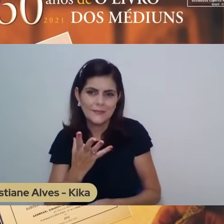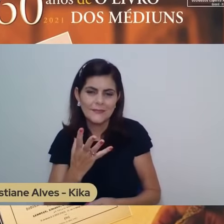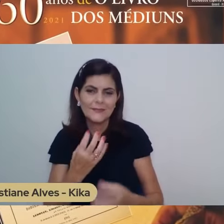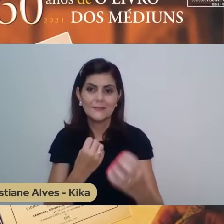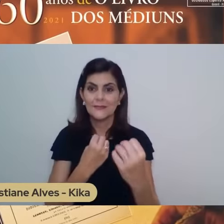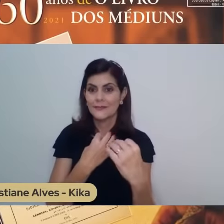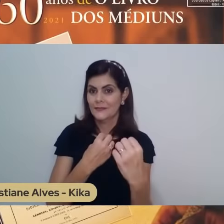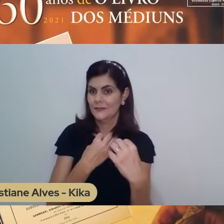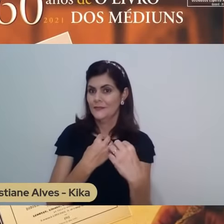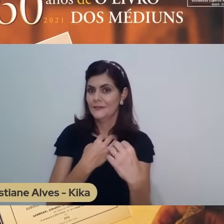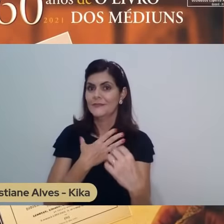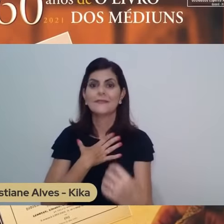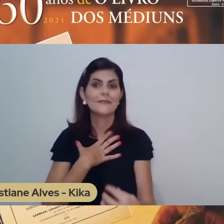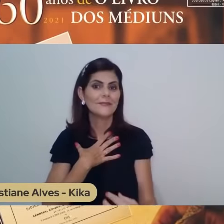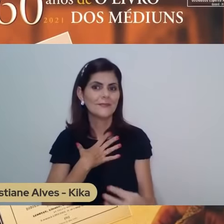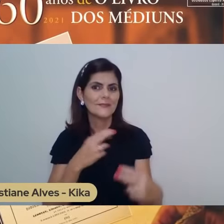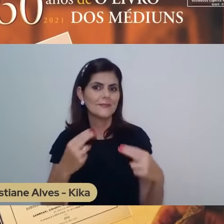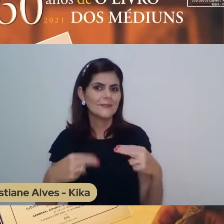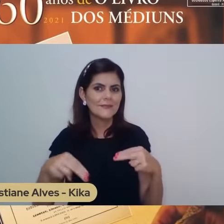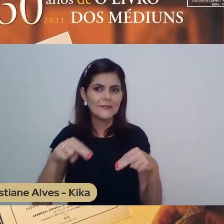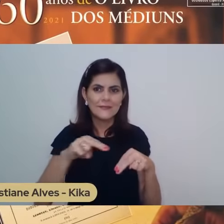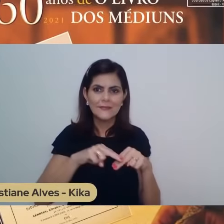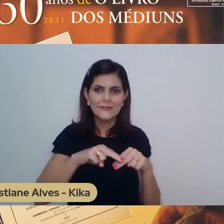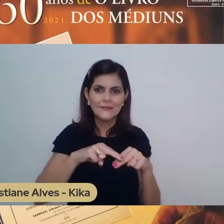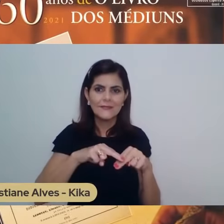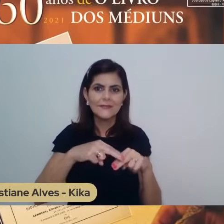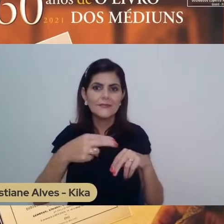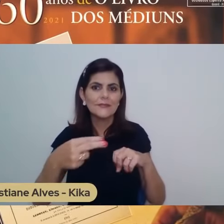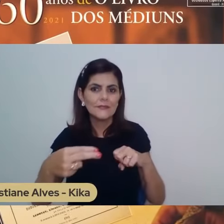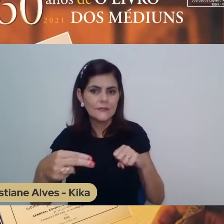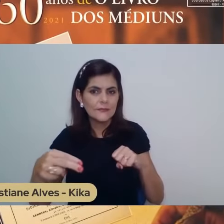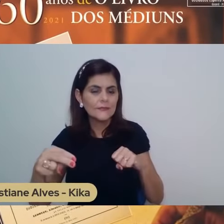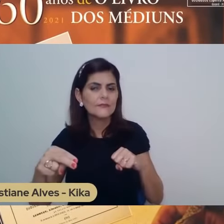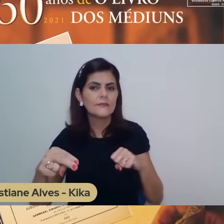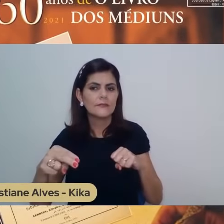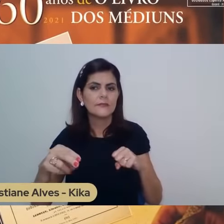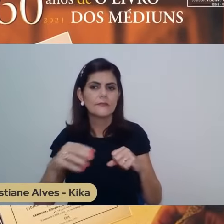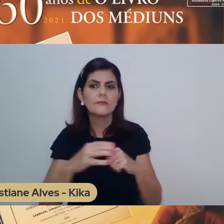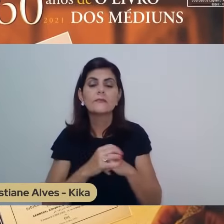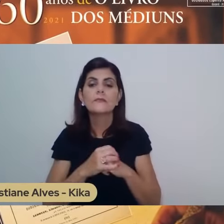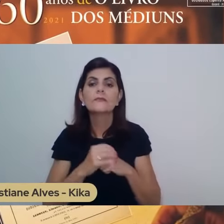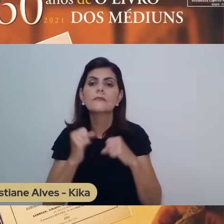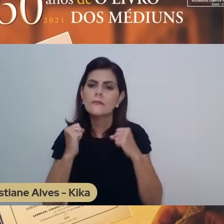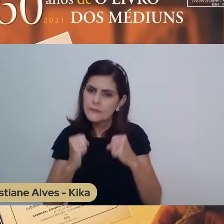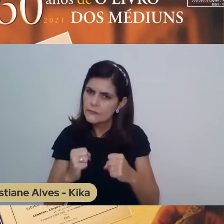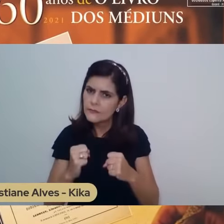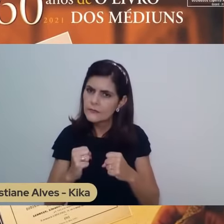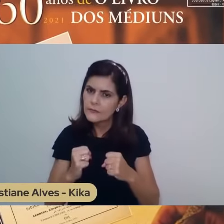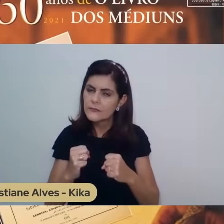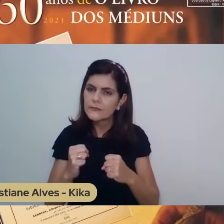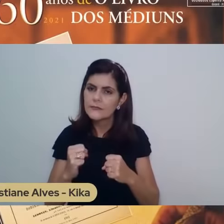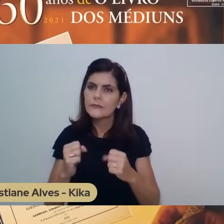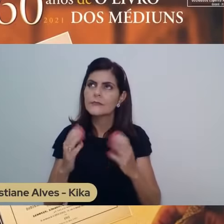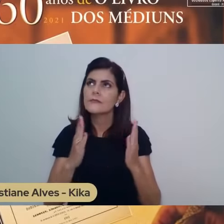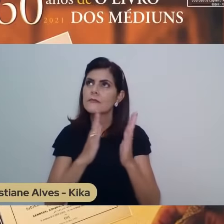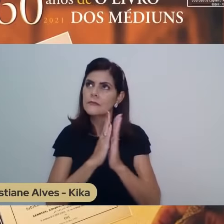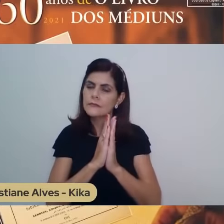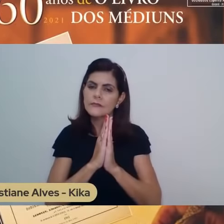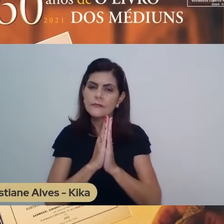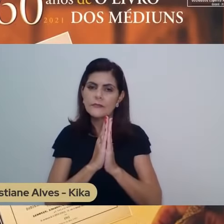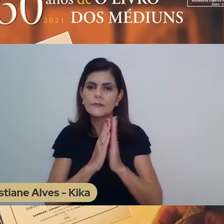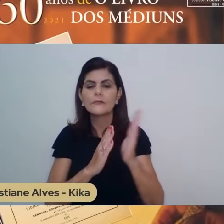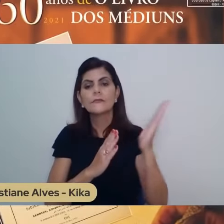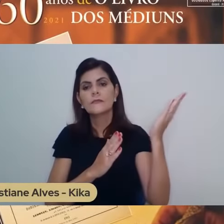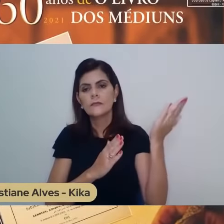a nós outros, encarnados e desencarnados de todos os tempos, que podemos pedir orientação, falar em